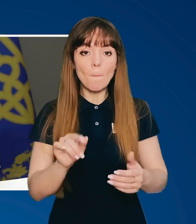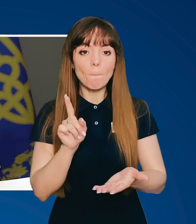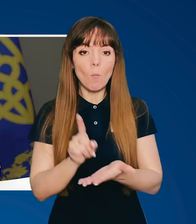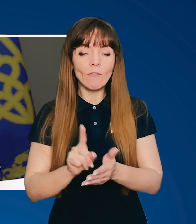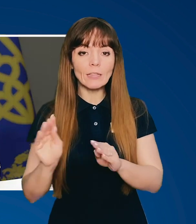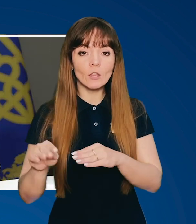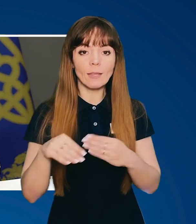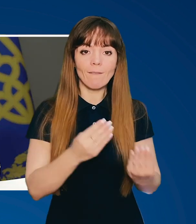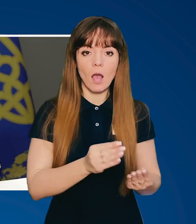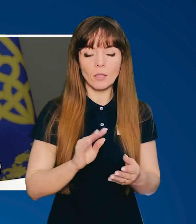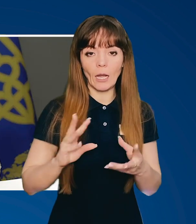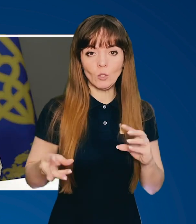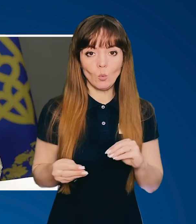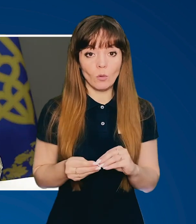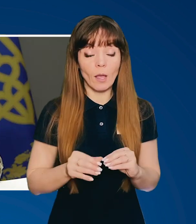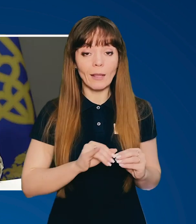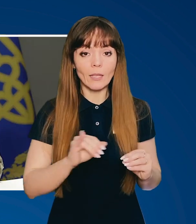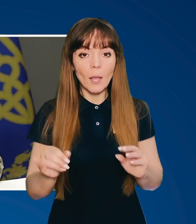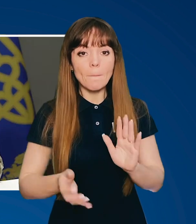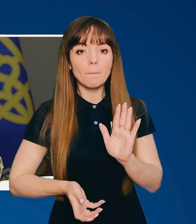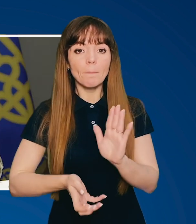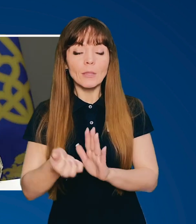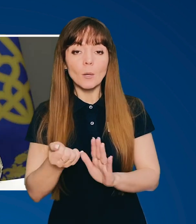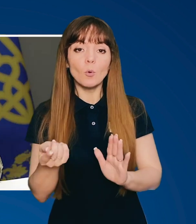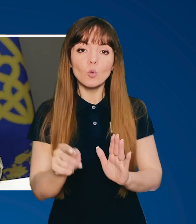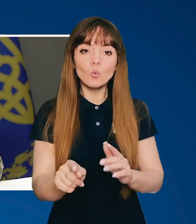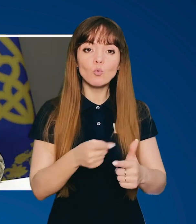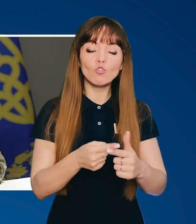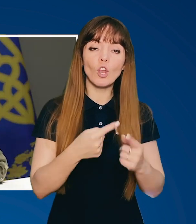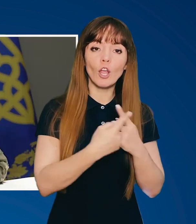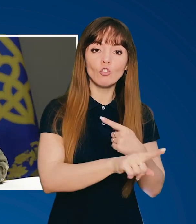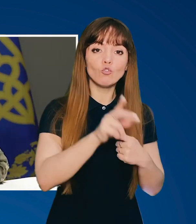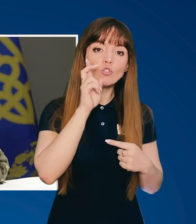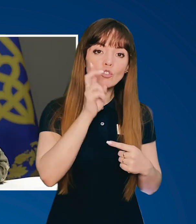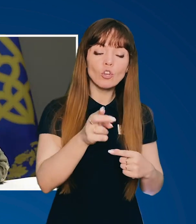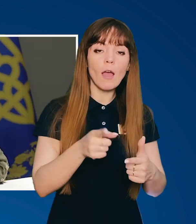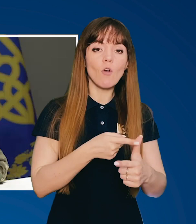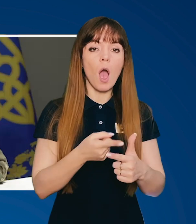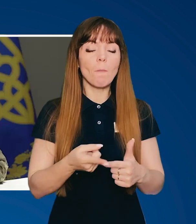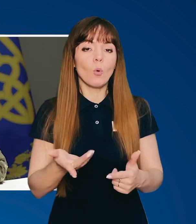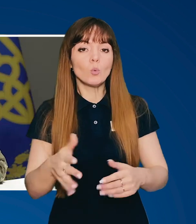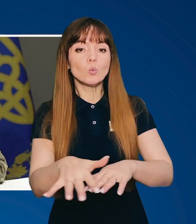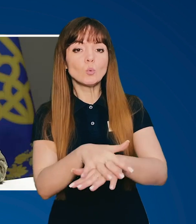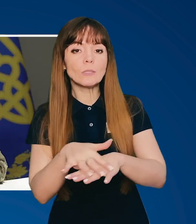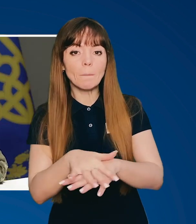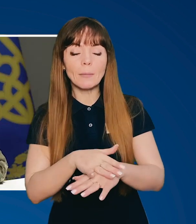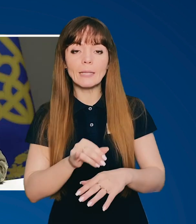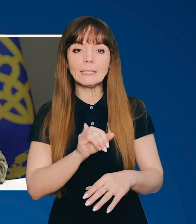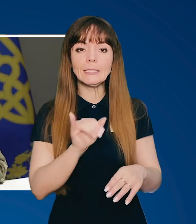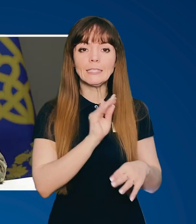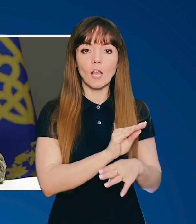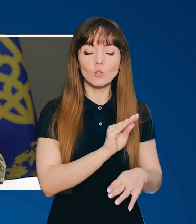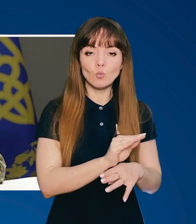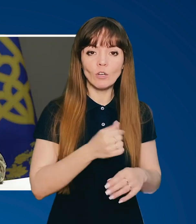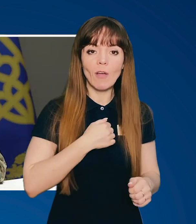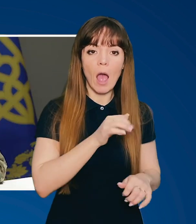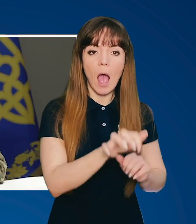повинні давати результати. І підтримувати ту чи іншу державу або суспільство. І засуджувати